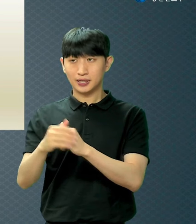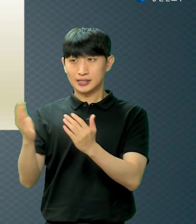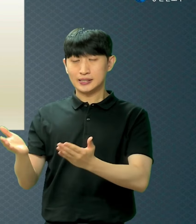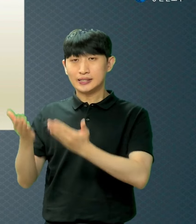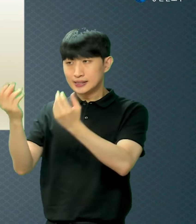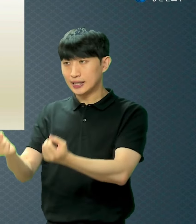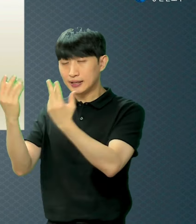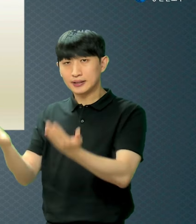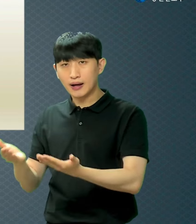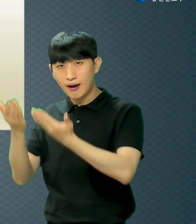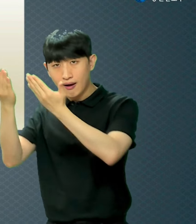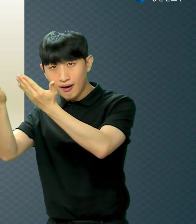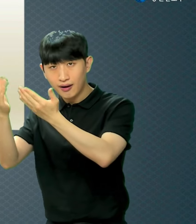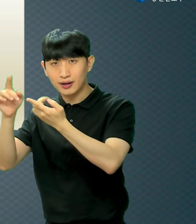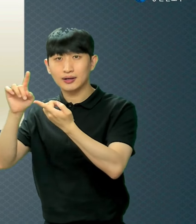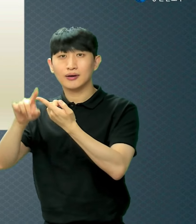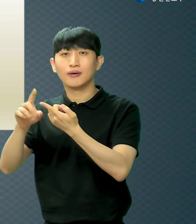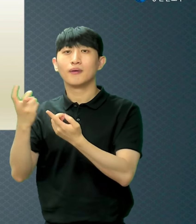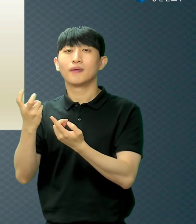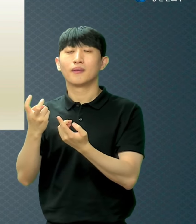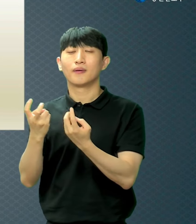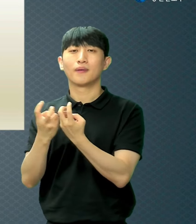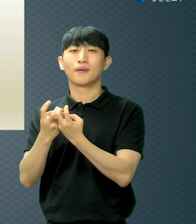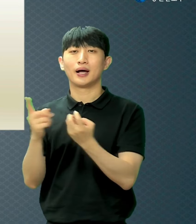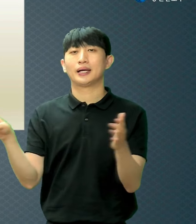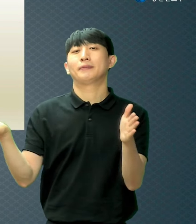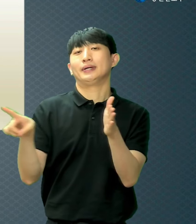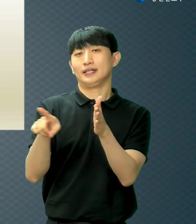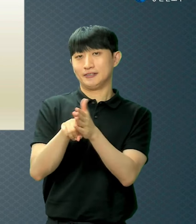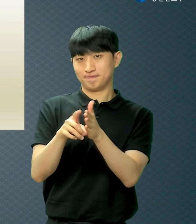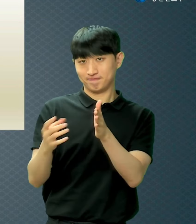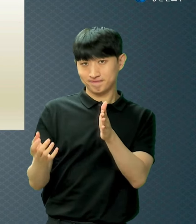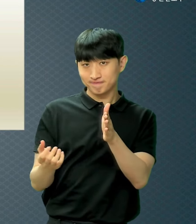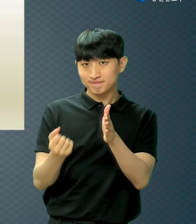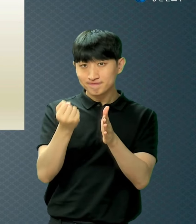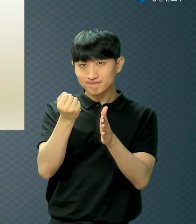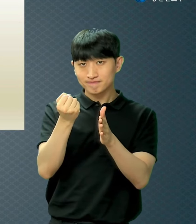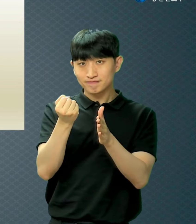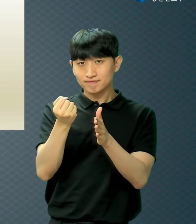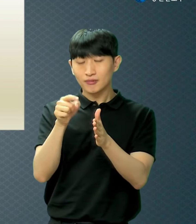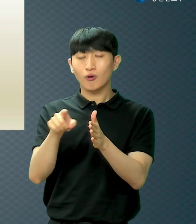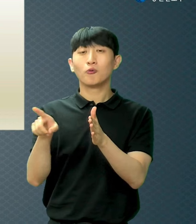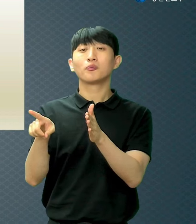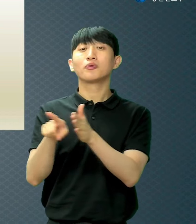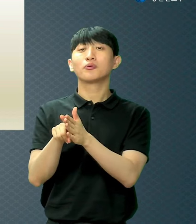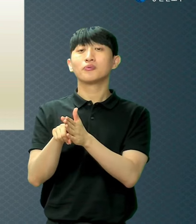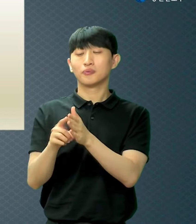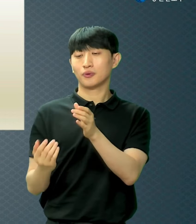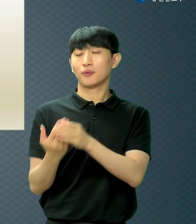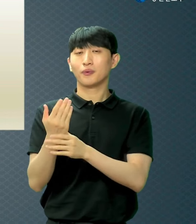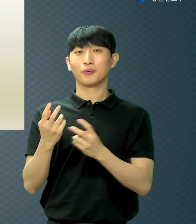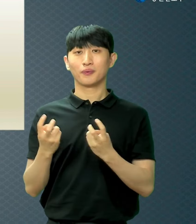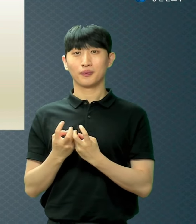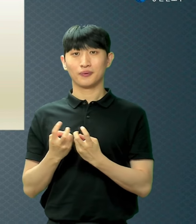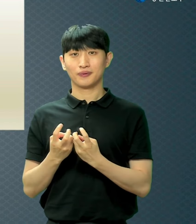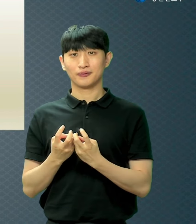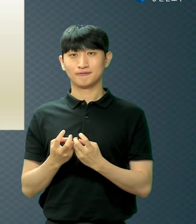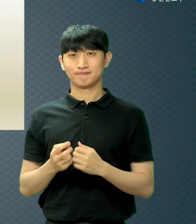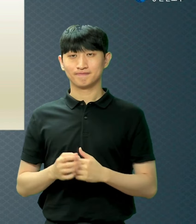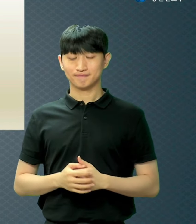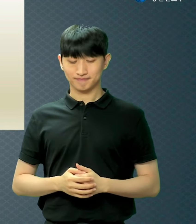믿음 때문이라는 거죠 그런데 이 믿음이 어떻게 생기냐 로마서에서는